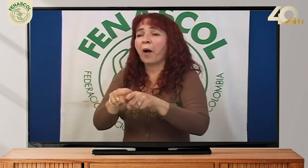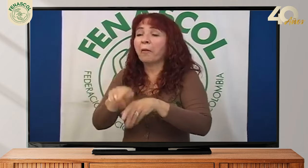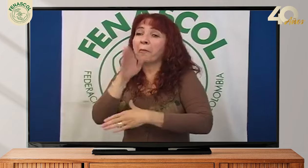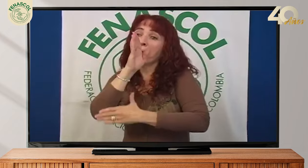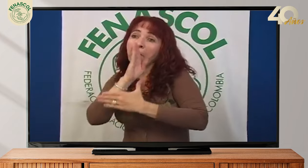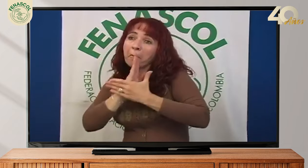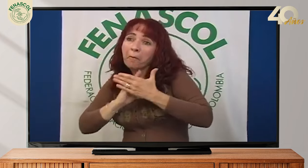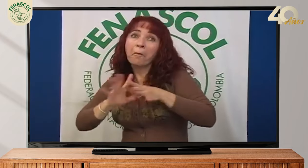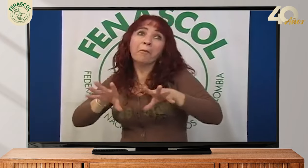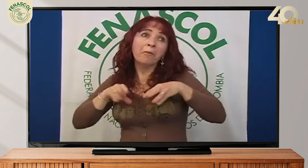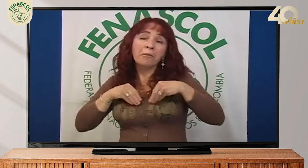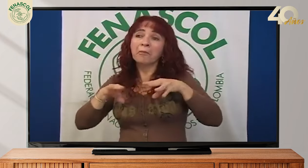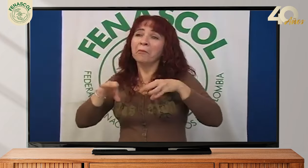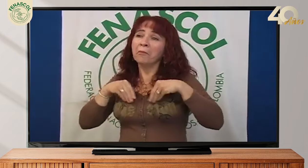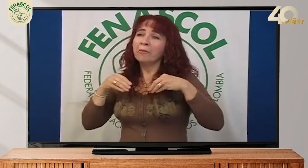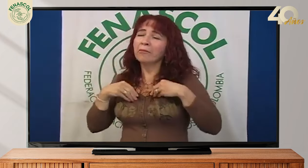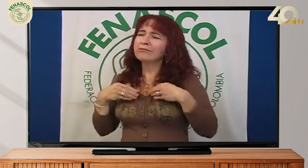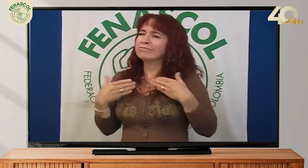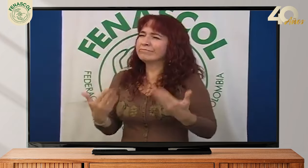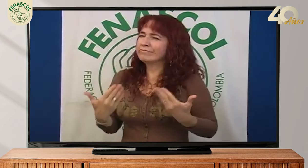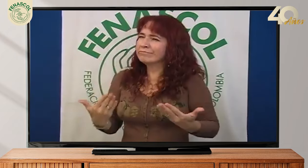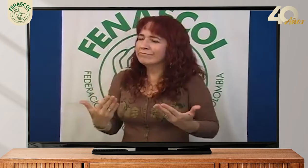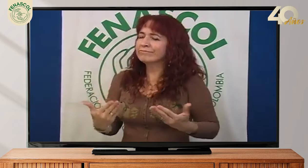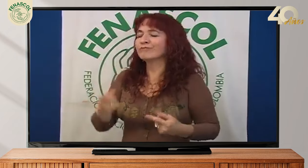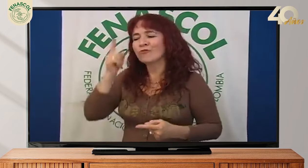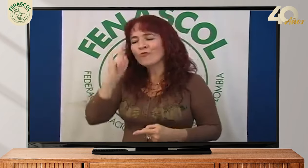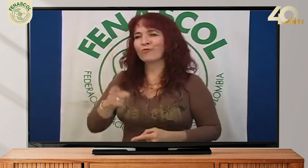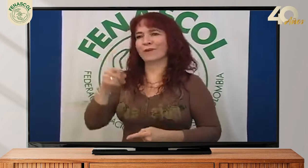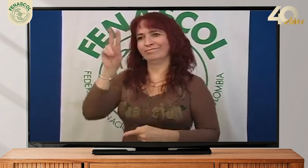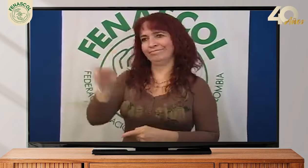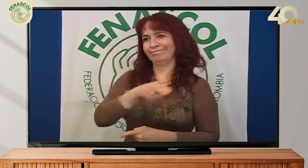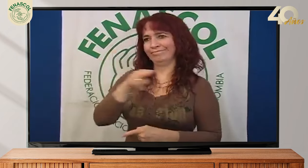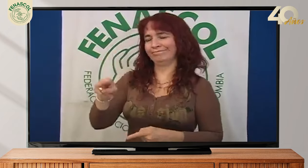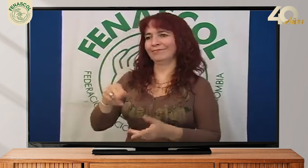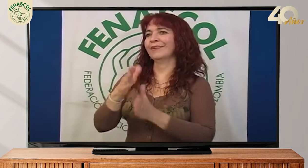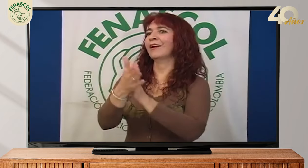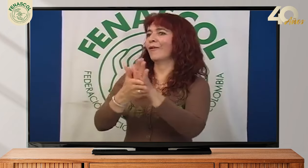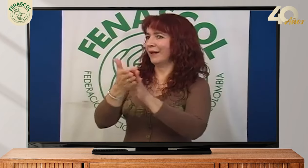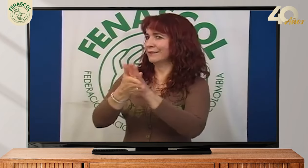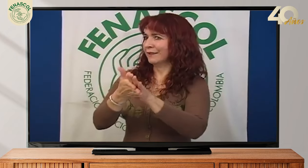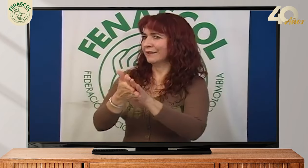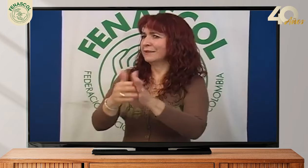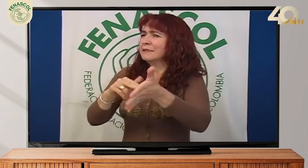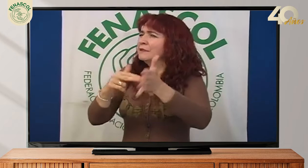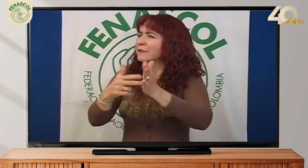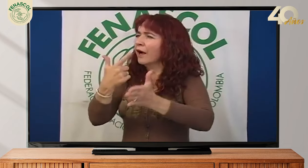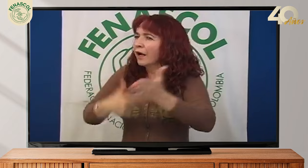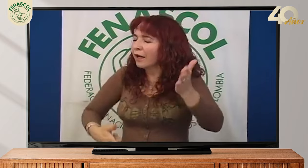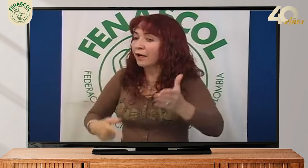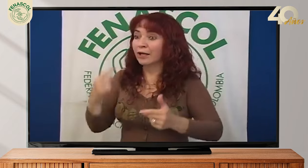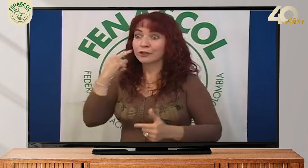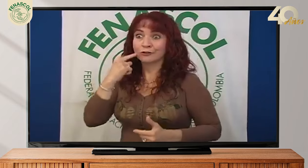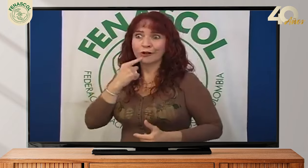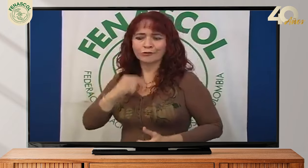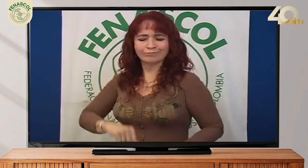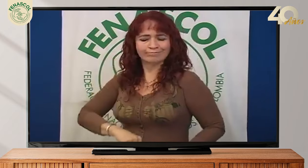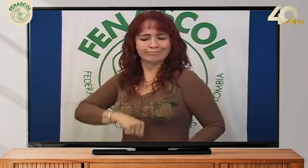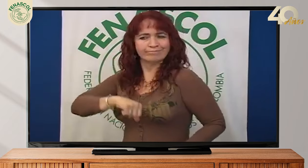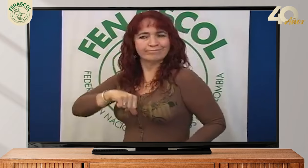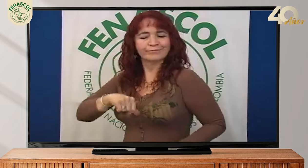Prácticamente debían aceptar lo que les imponían Y eso debido a la prohibición de la lengua de señas Lo cual debía verse